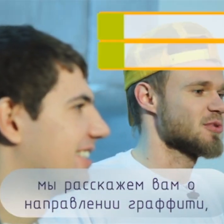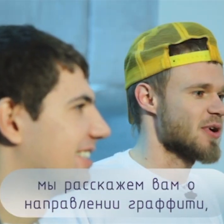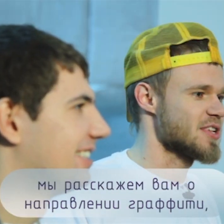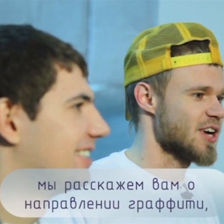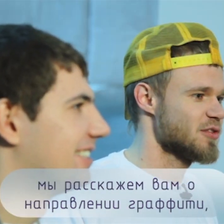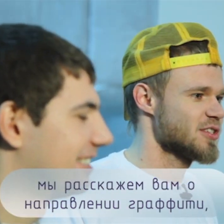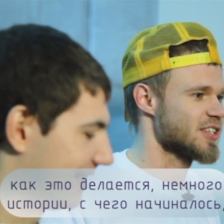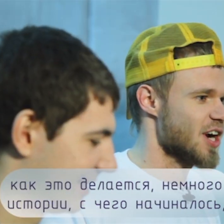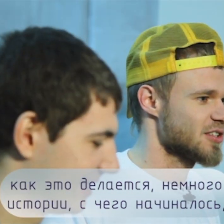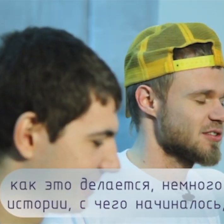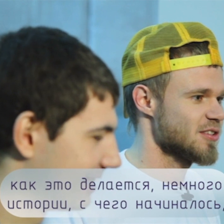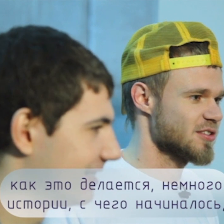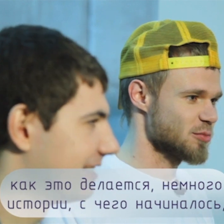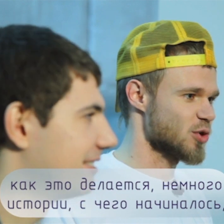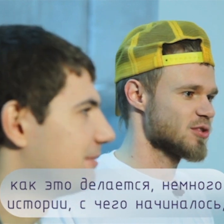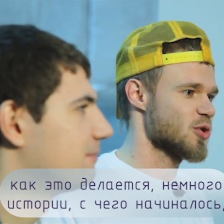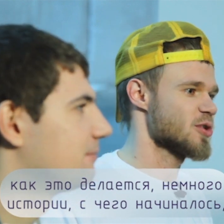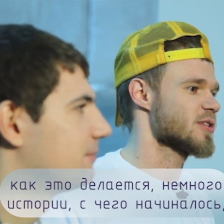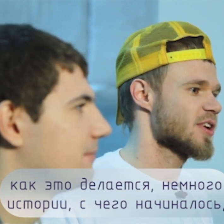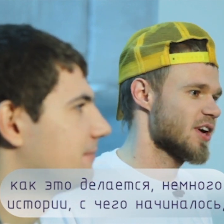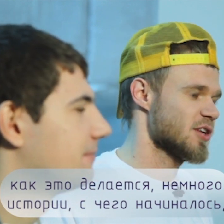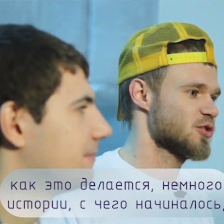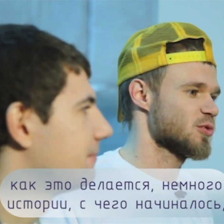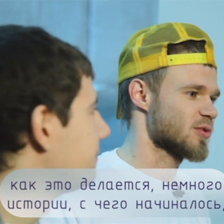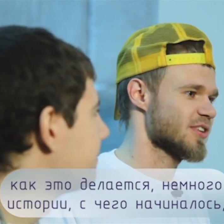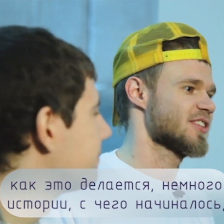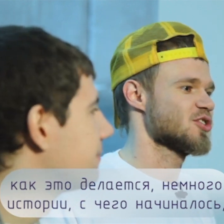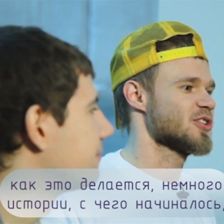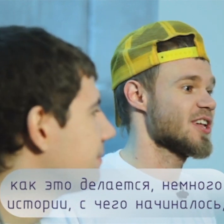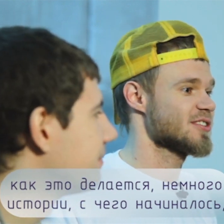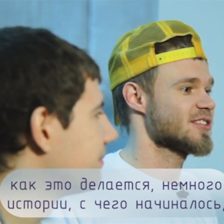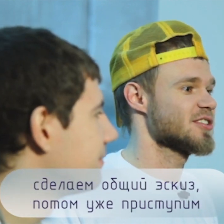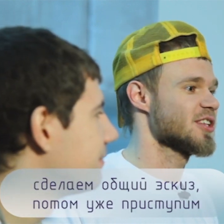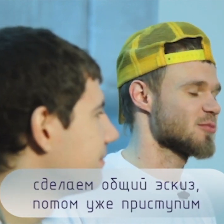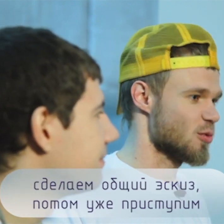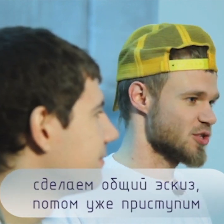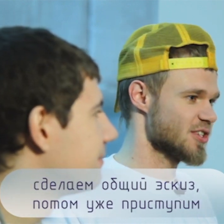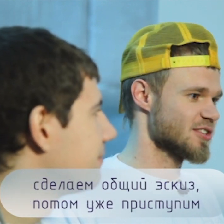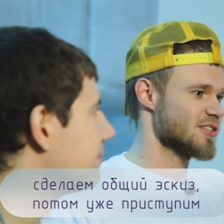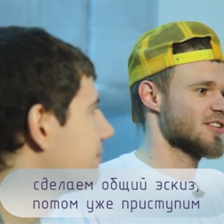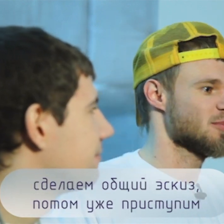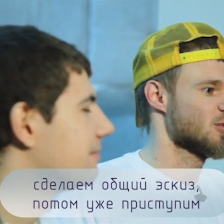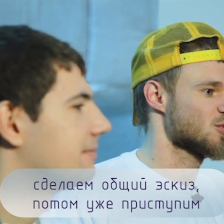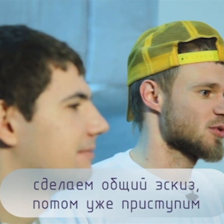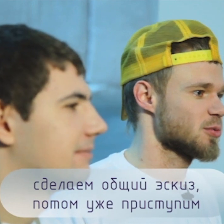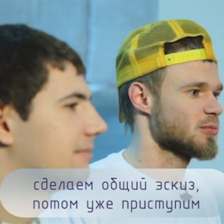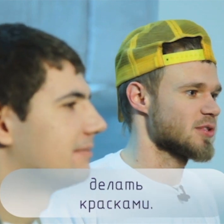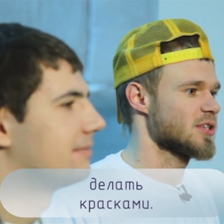направлении граффити, как это делать, немного истории, с чего начиналось. Сделаем общий эскиз и потом уже приступим сделать